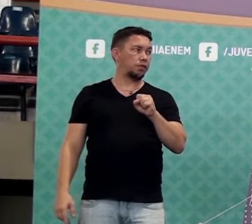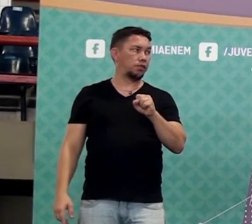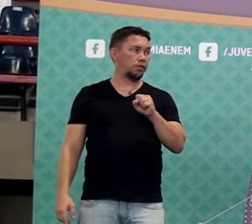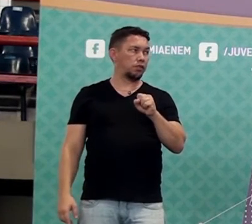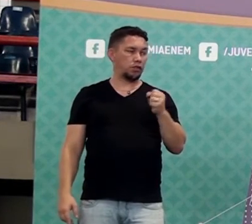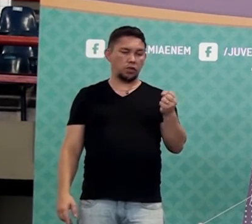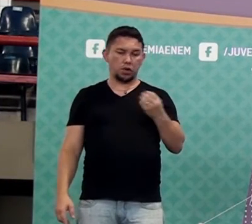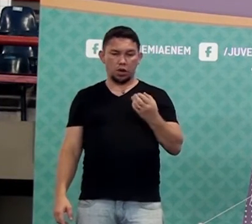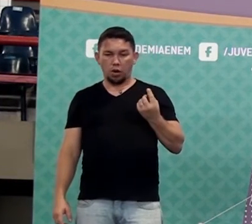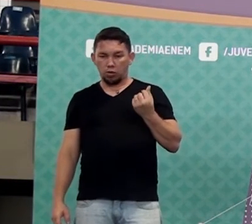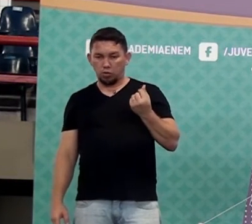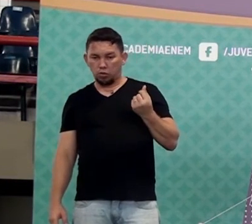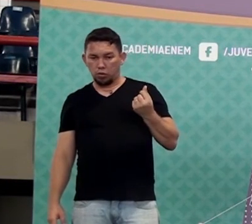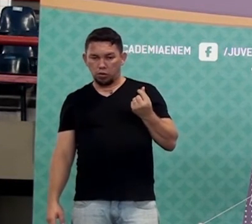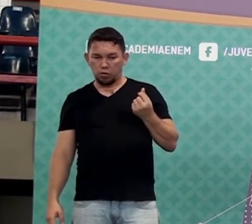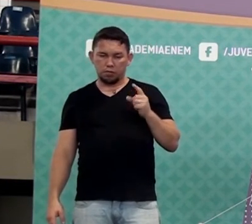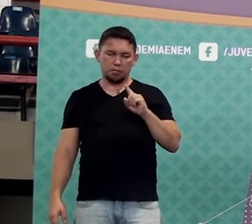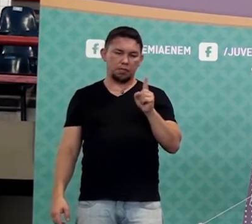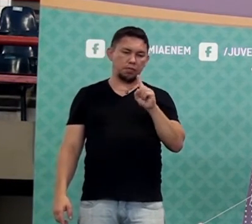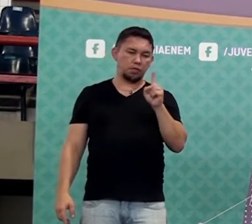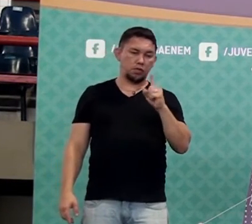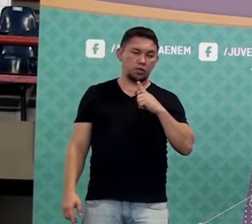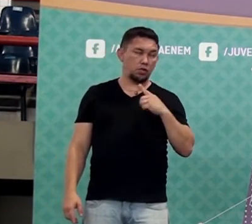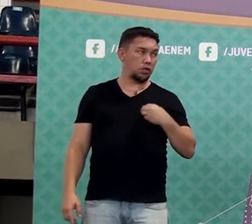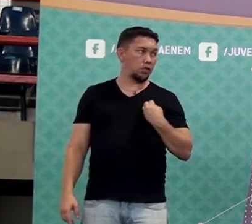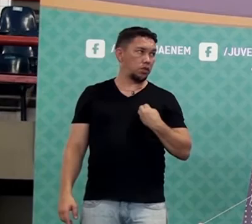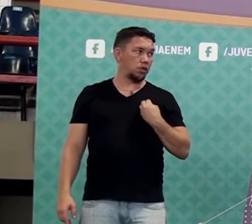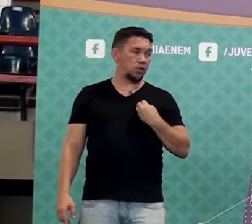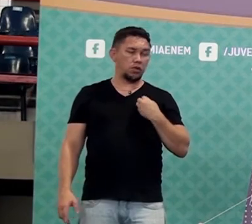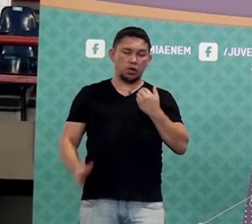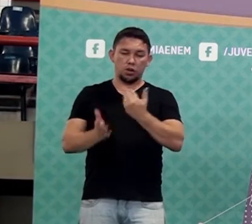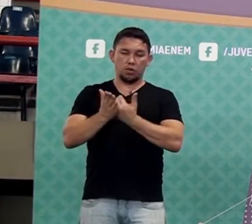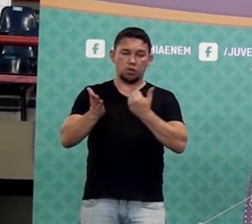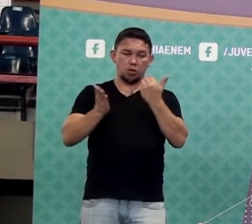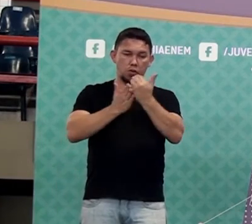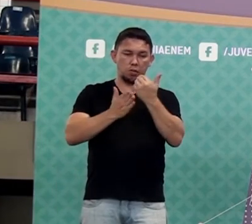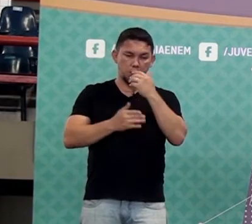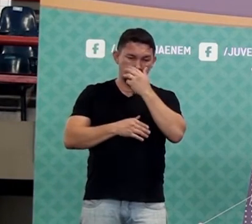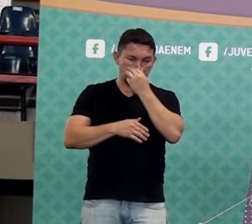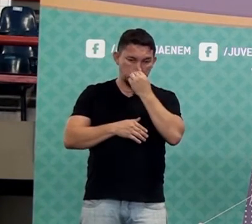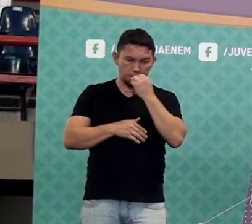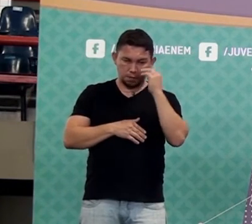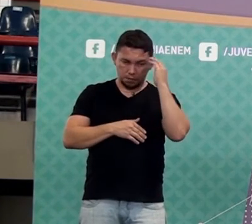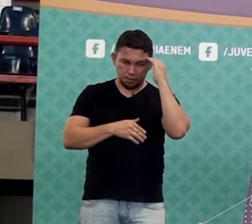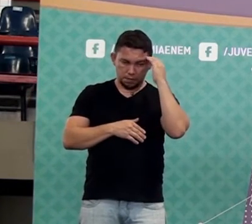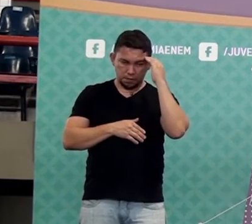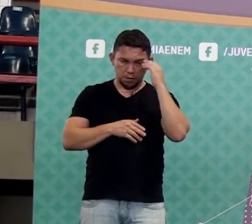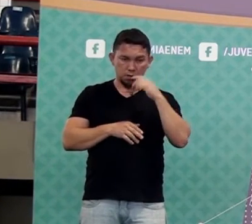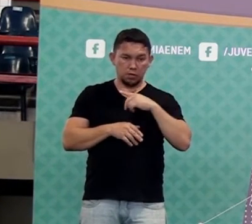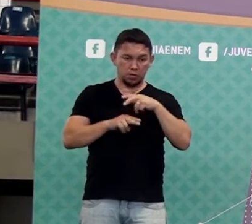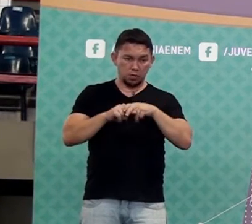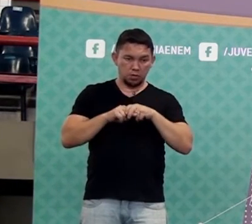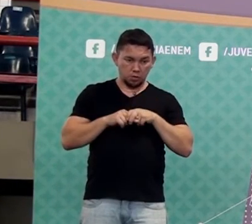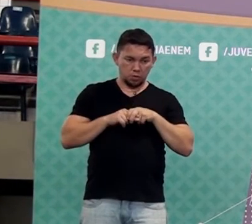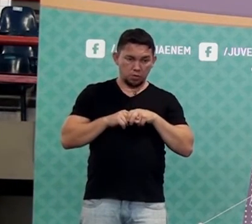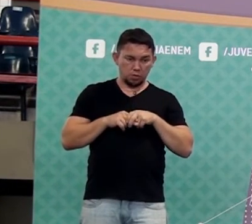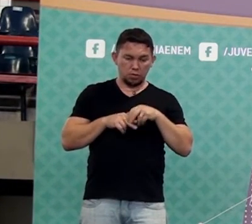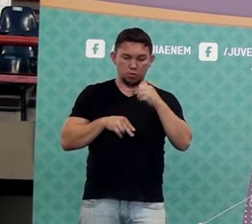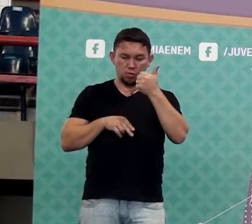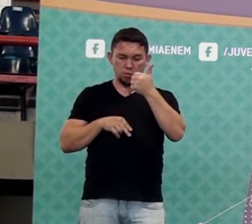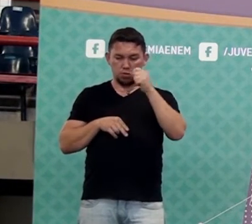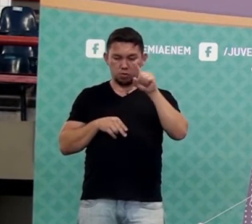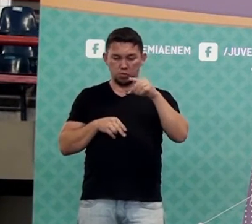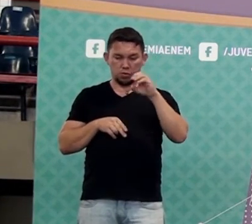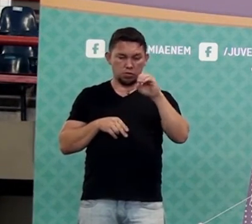é o novo preço? Não. 8 é só o que aumentou. Tá legal? Então, multiplicar por 1